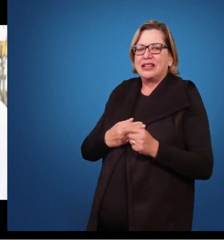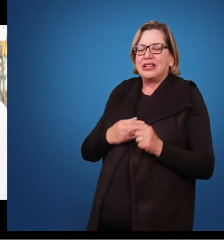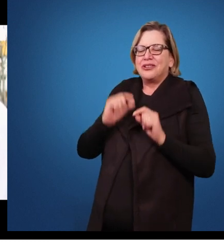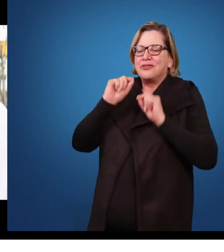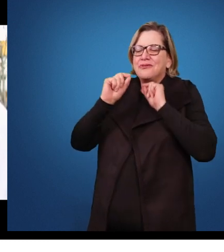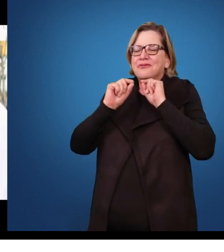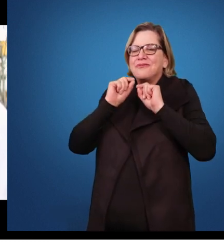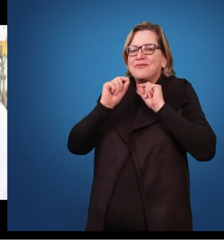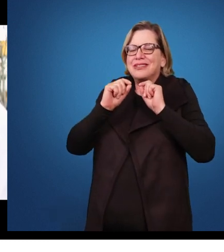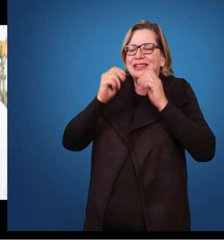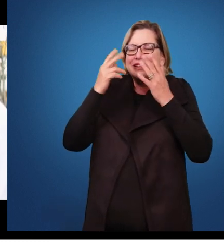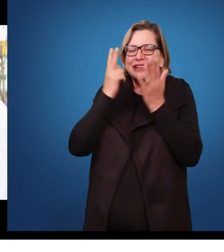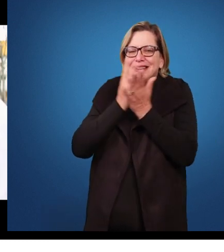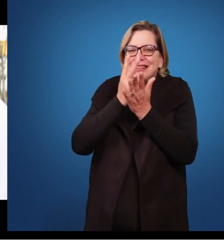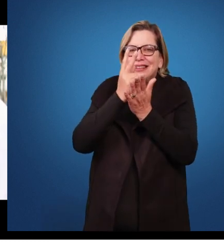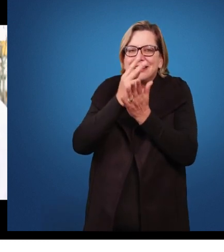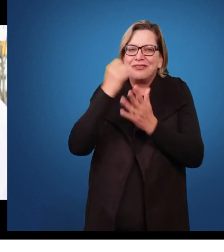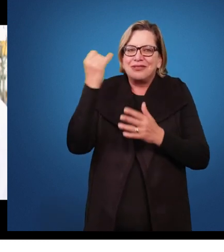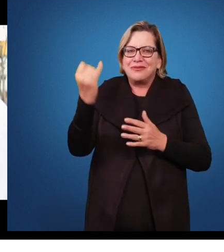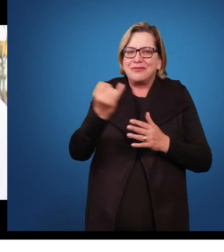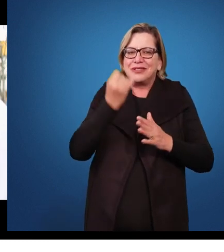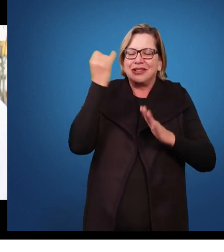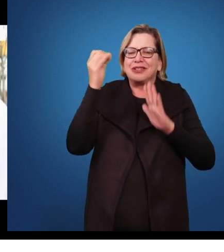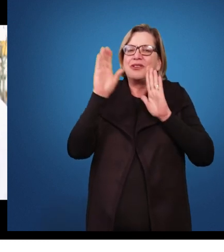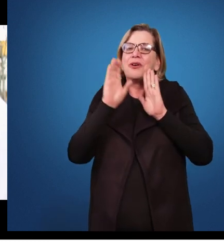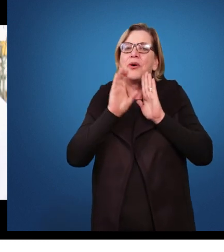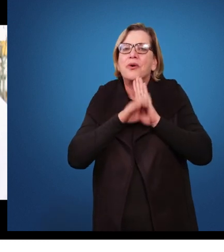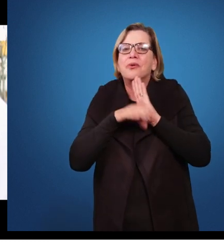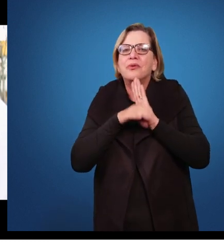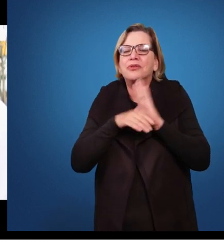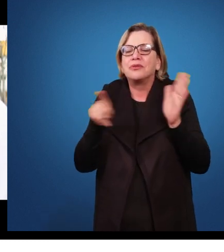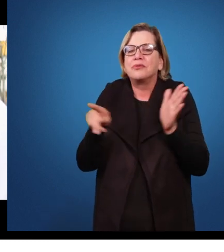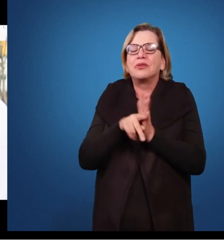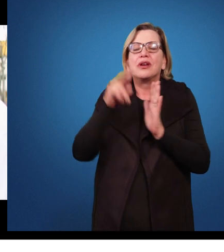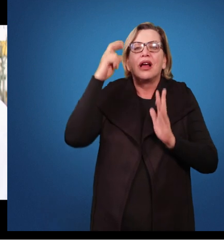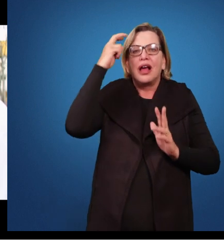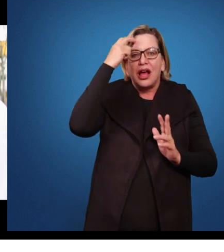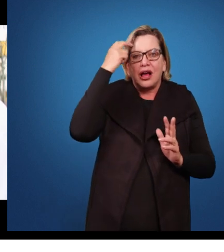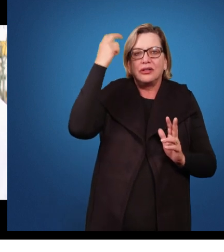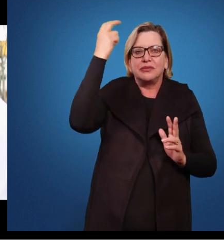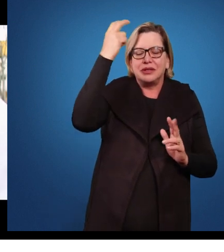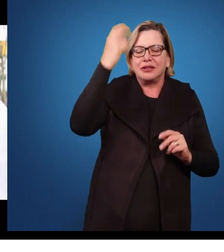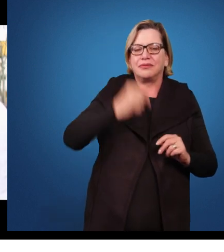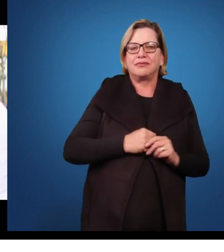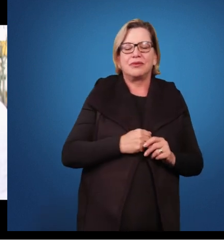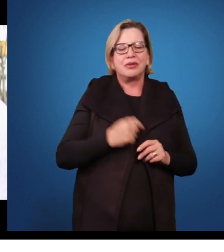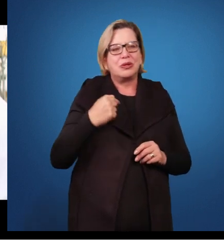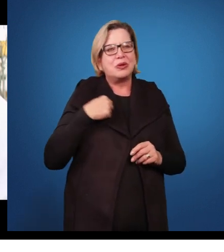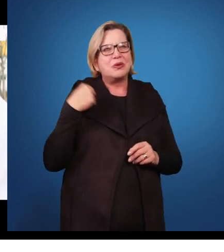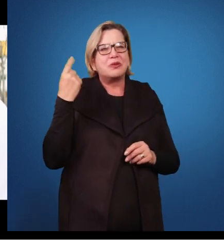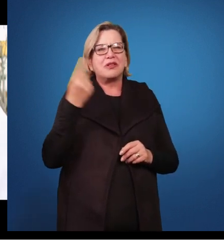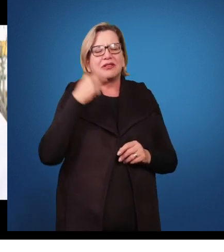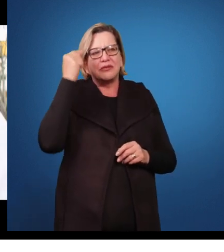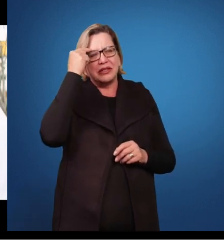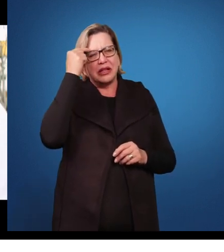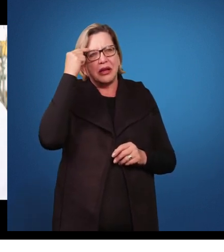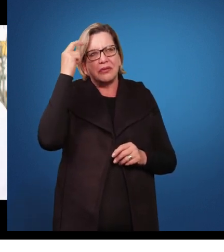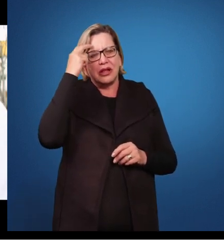momento que é capital, o conceito de altas habilidades. Então, quando a gente pensa em altas habilidades, a gente pensa em uma pessoa